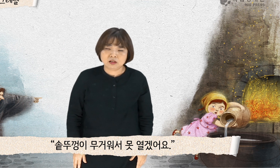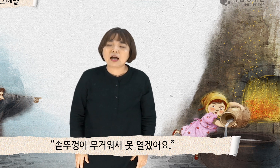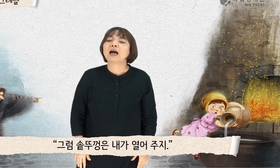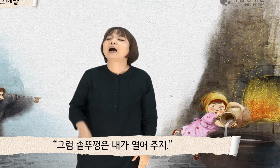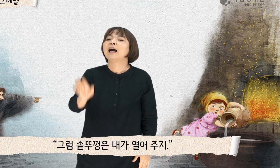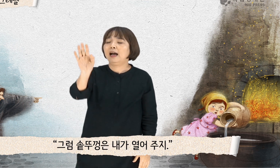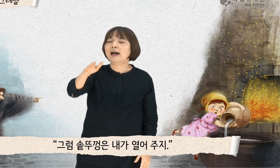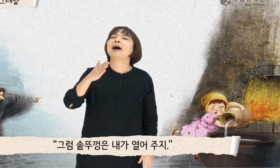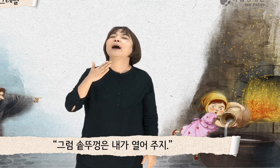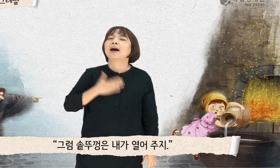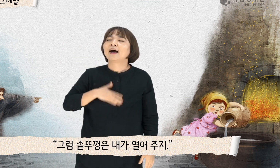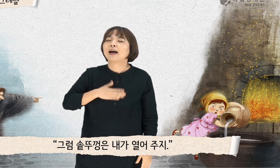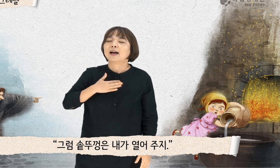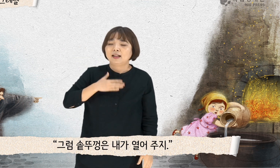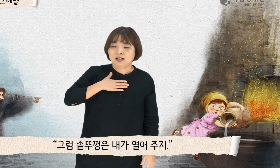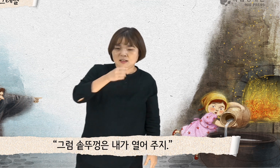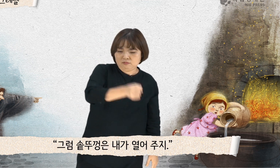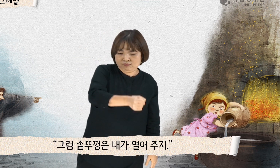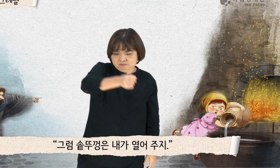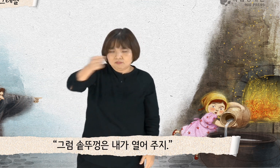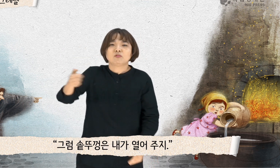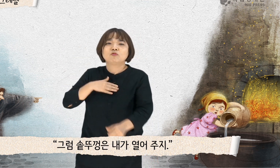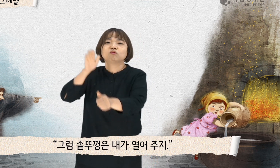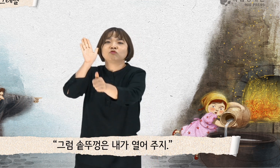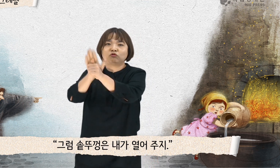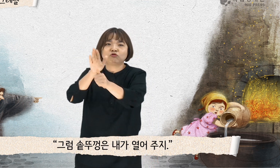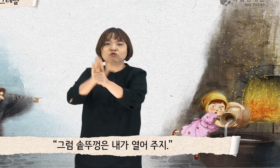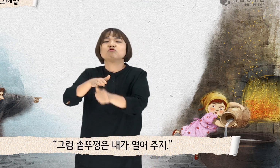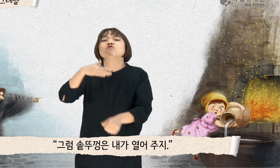그럼 솥뚜껑은 내가 열어주지.